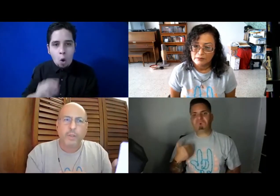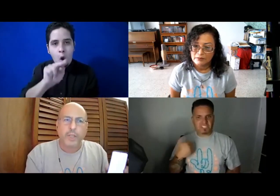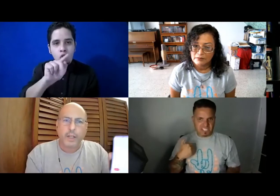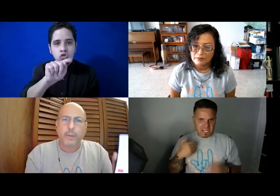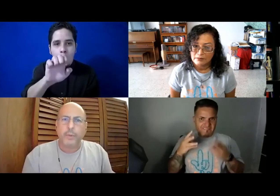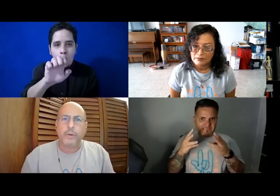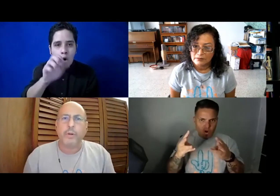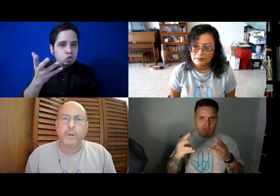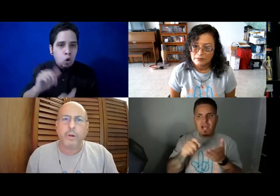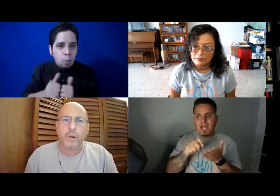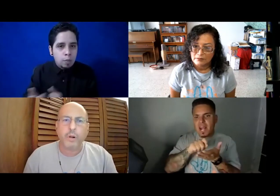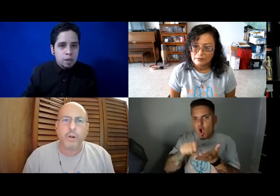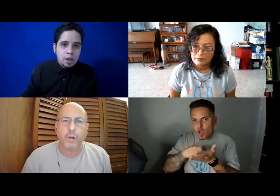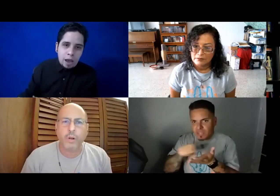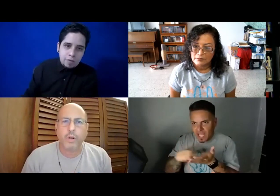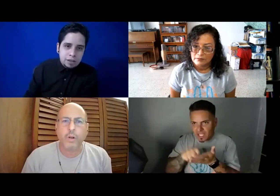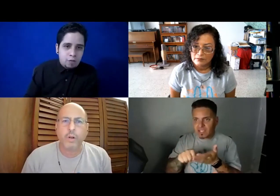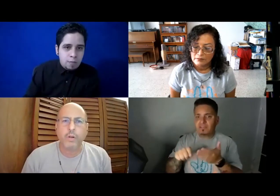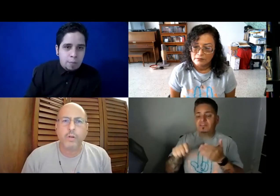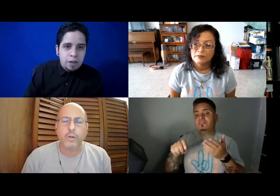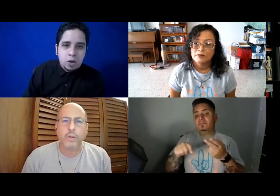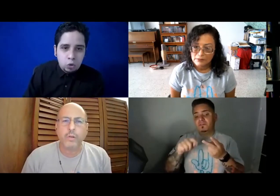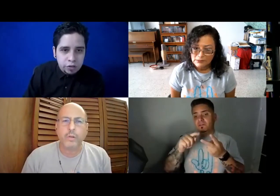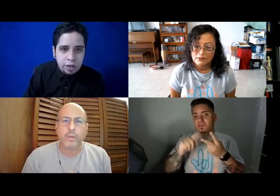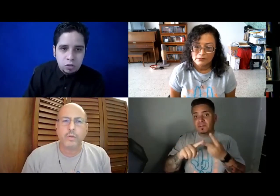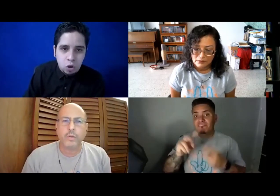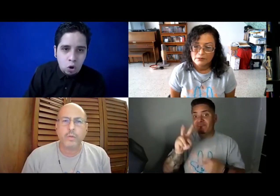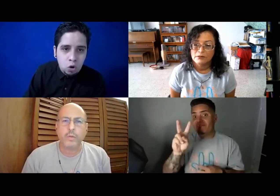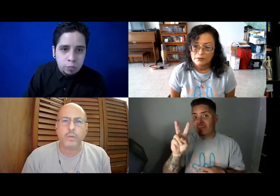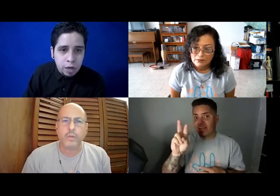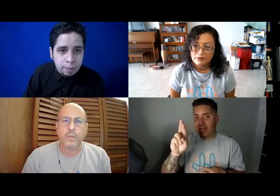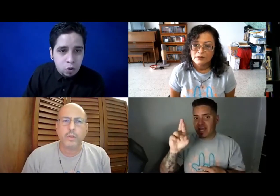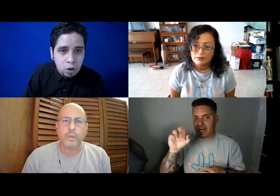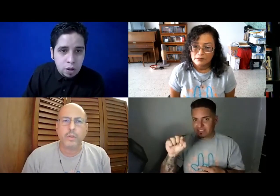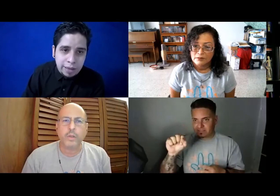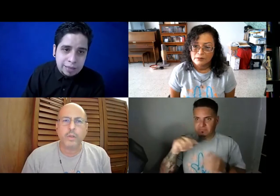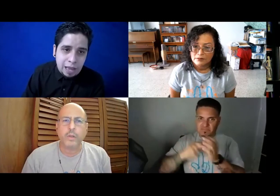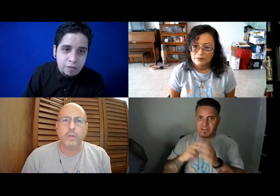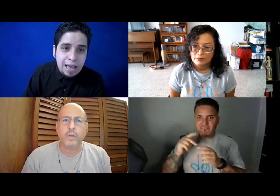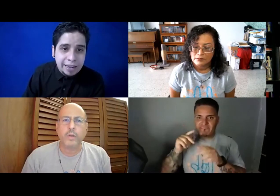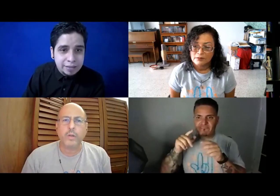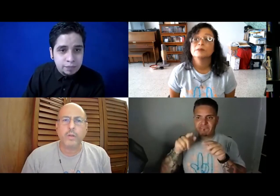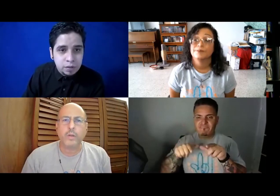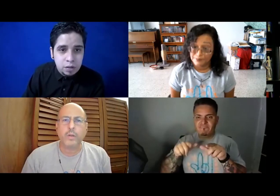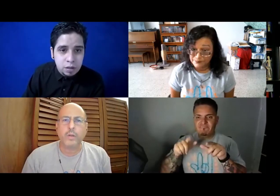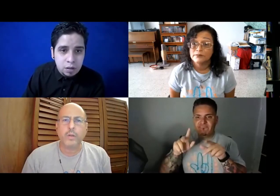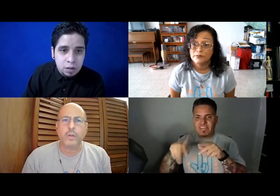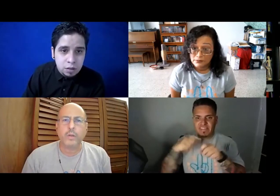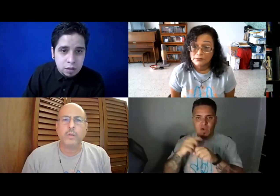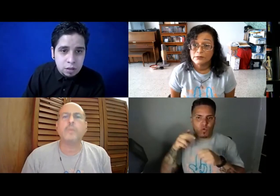intercambio. Hay diferentes formas, puede ser como tú dices en Note, por ejemplo, está el VRS y,